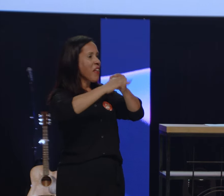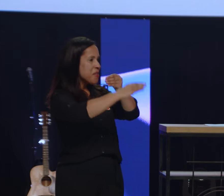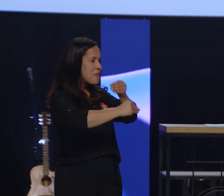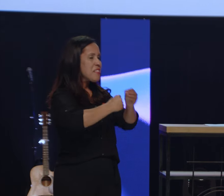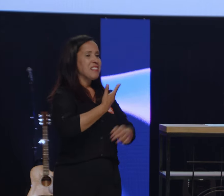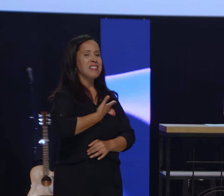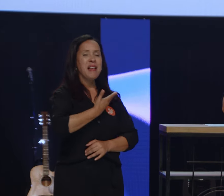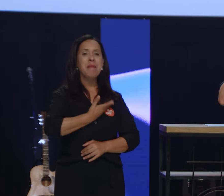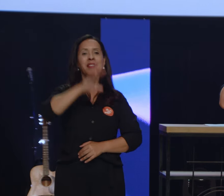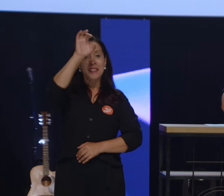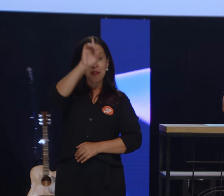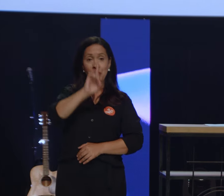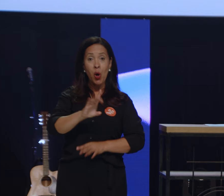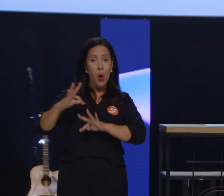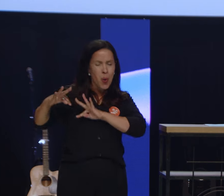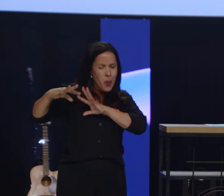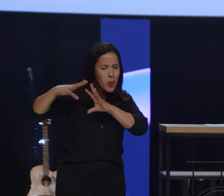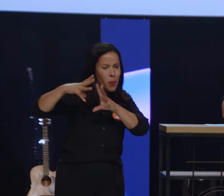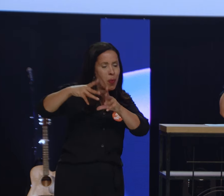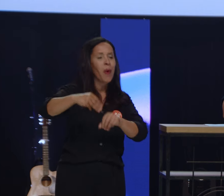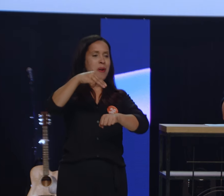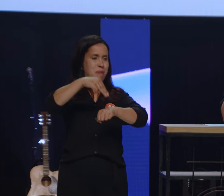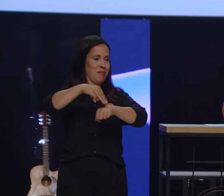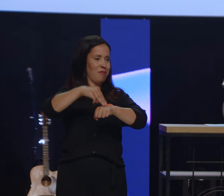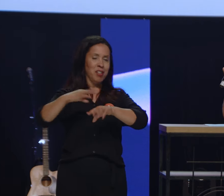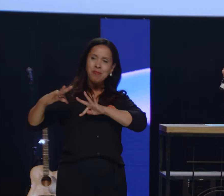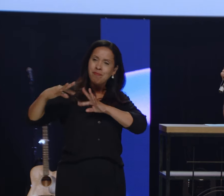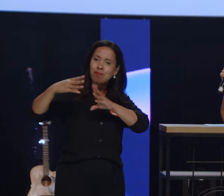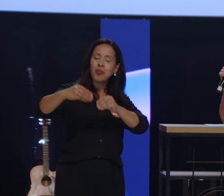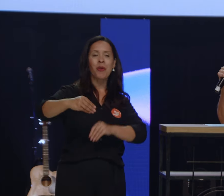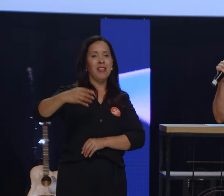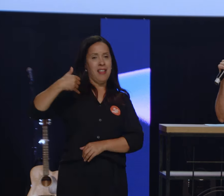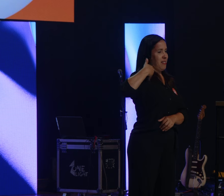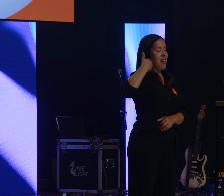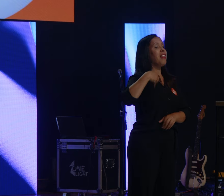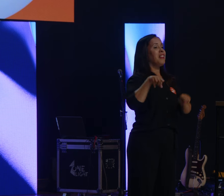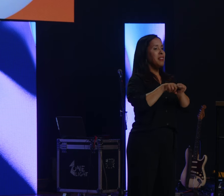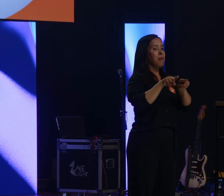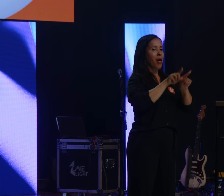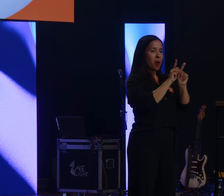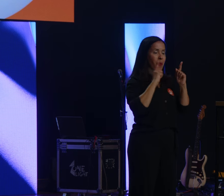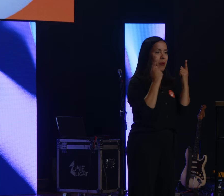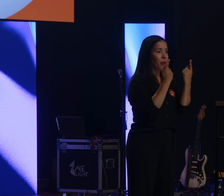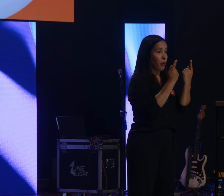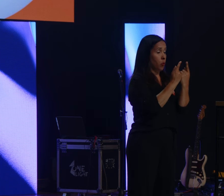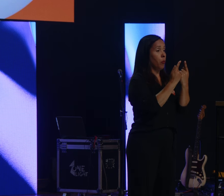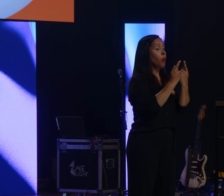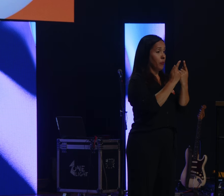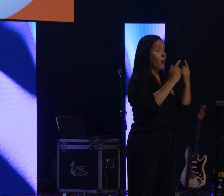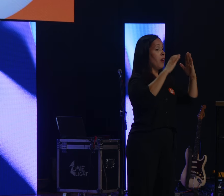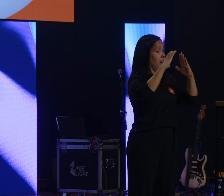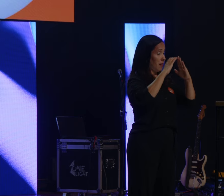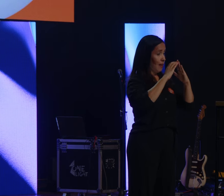ministérios, em todas as faixas etárias, em todos os GDCs. Entendendo que essa inclusão não é só